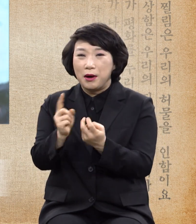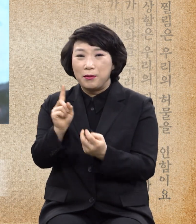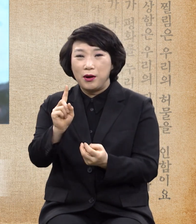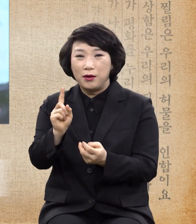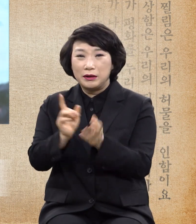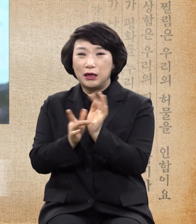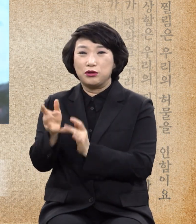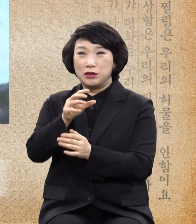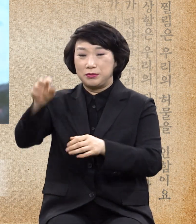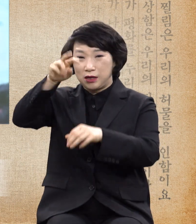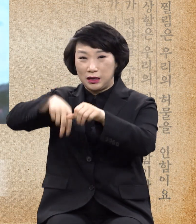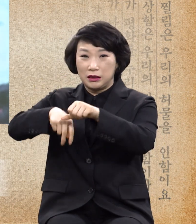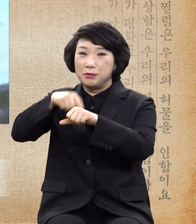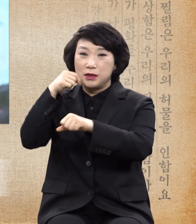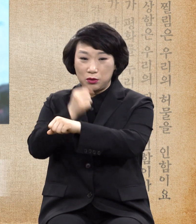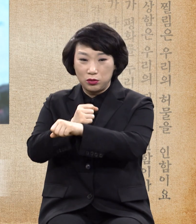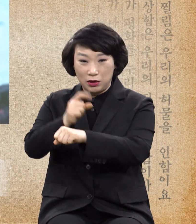십자가의 피해 공로밖에 없어